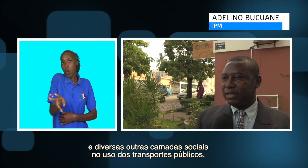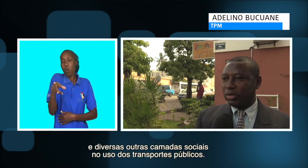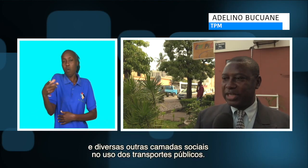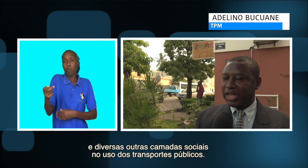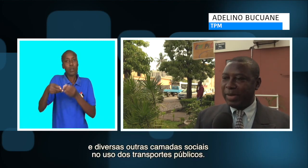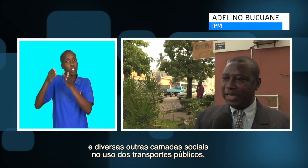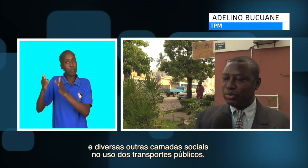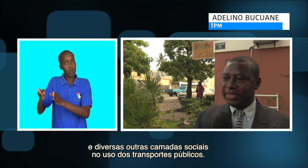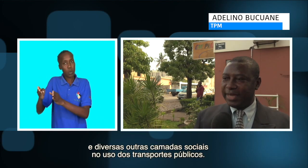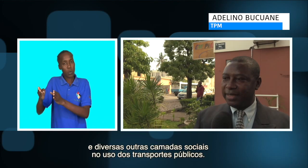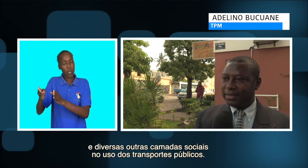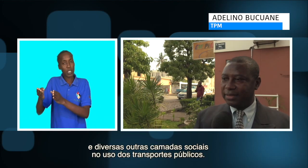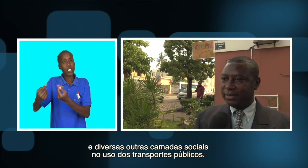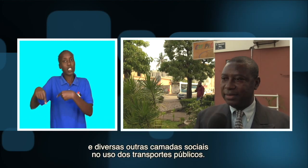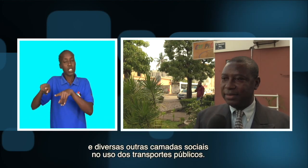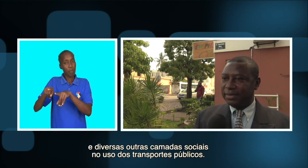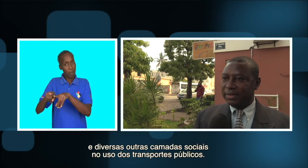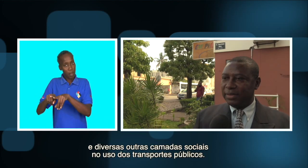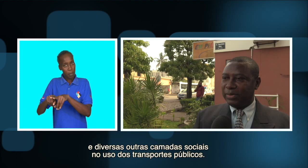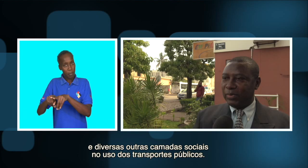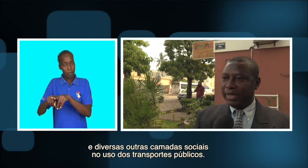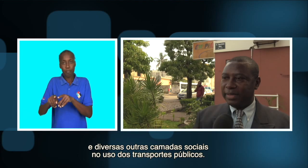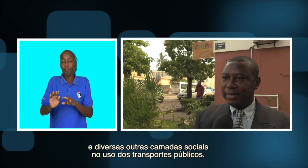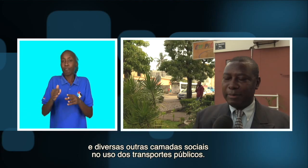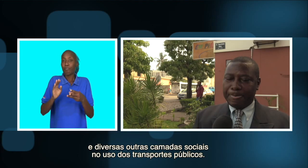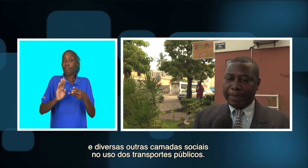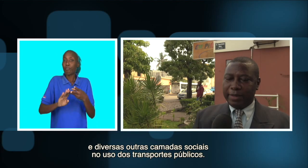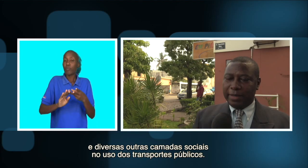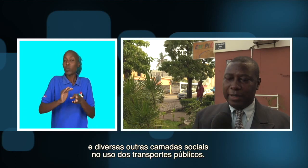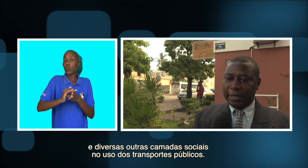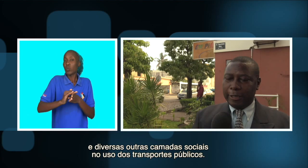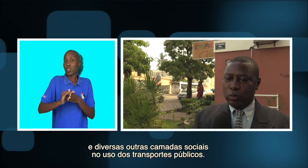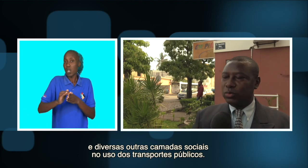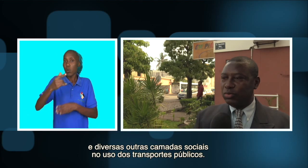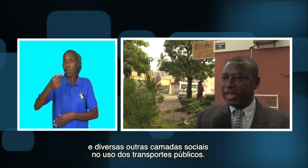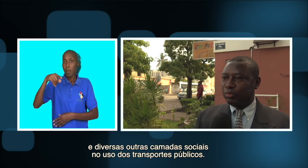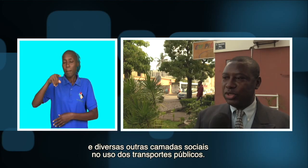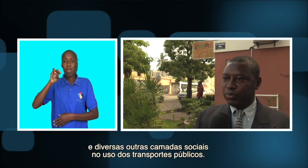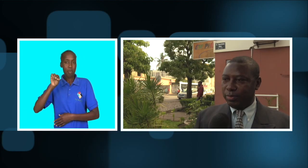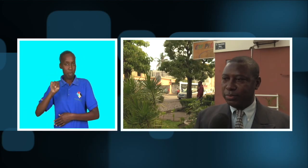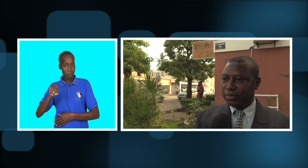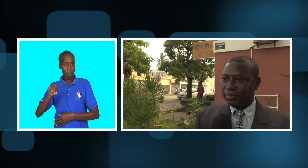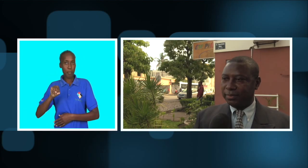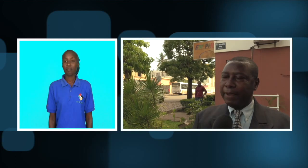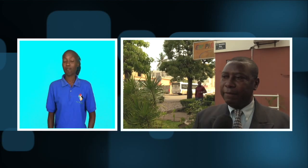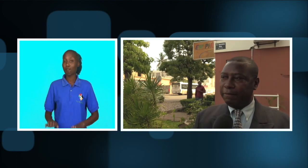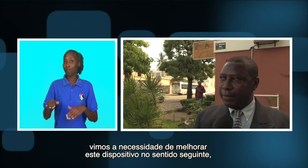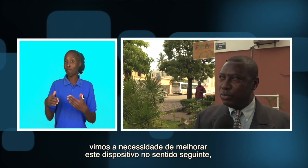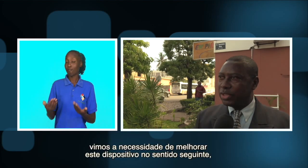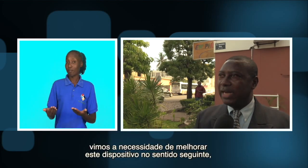diversas outras camadas sociais no uso dos transportes públicos.